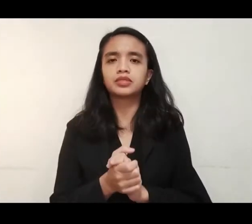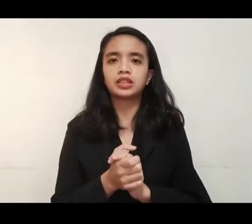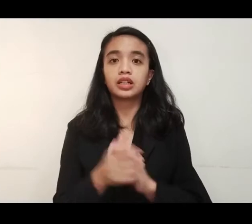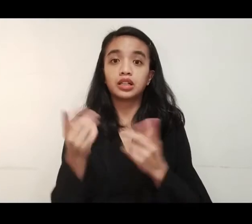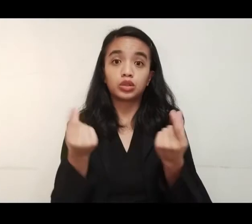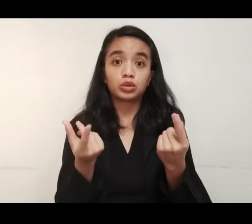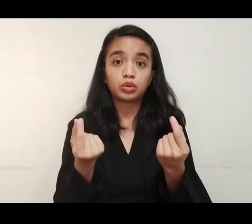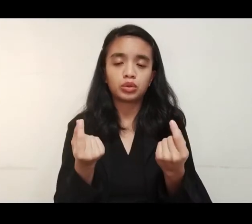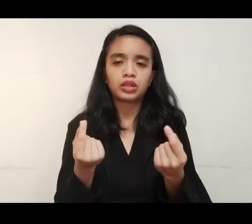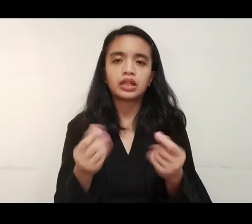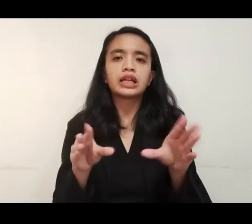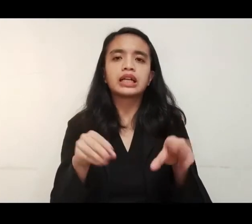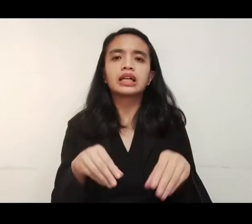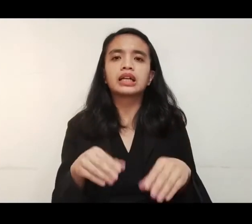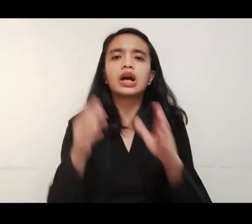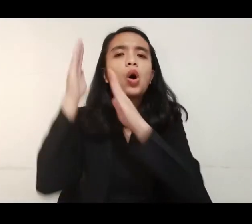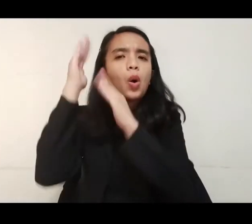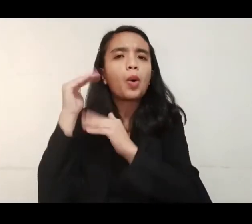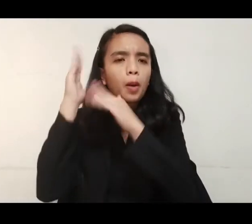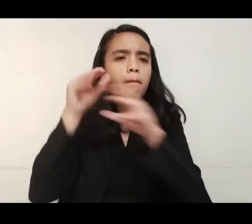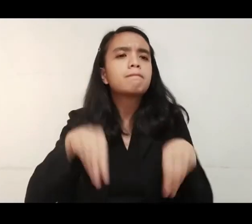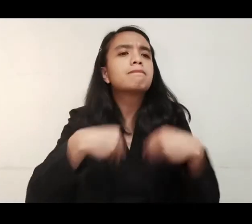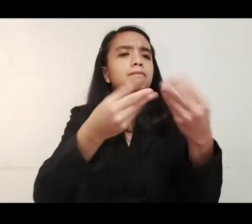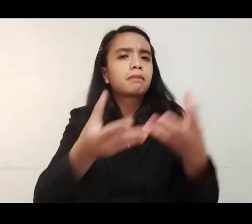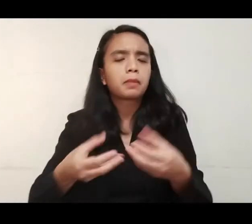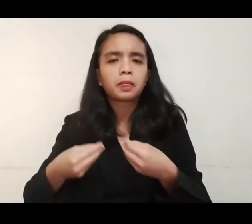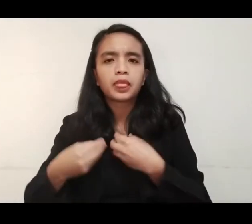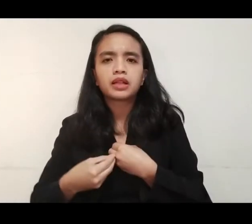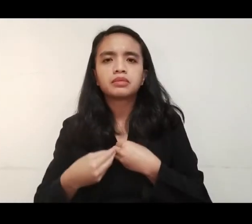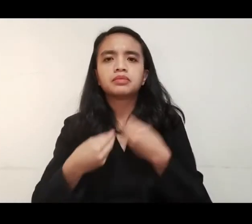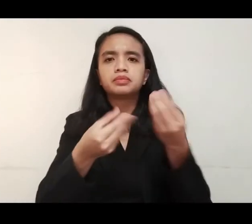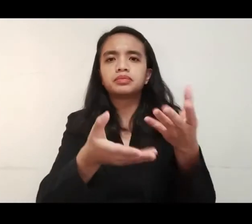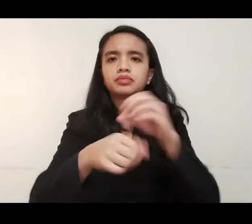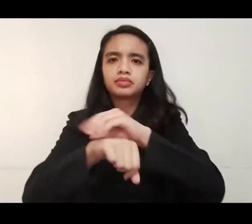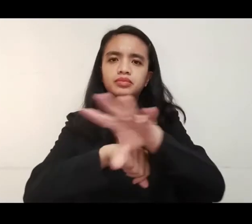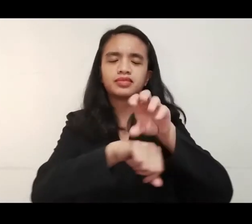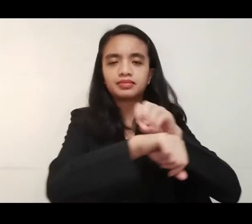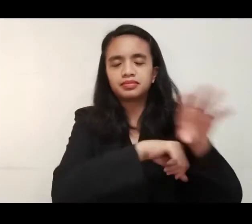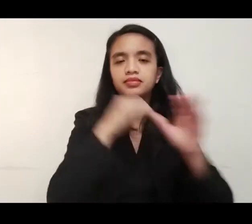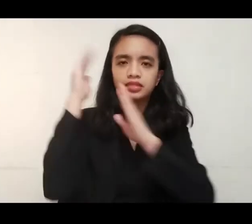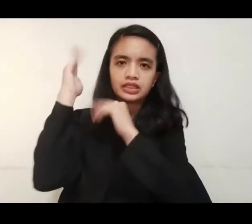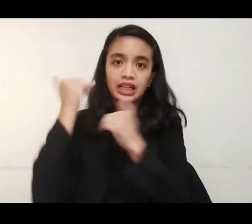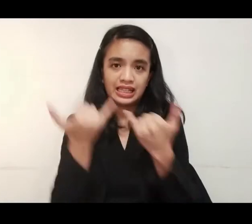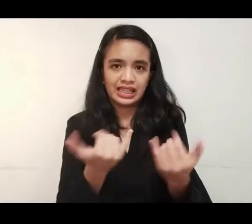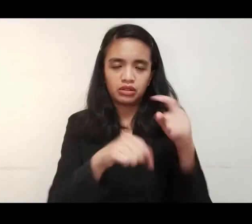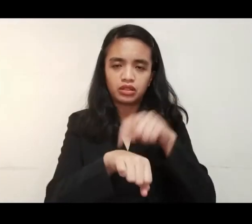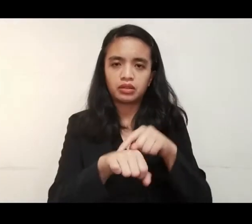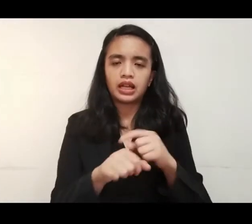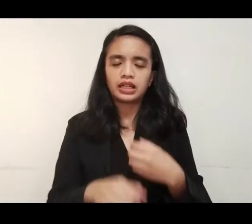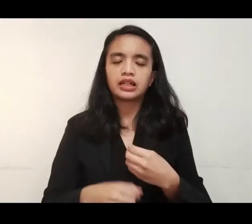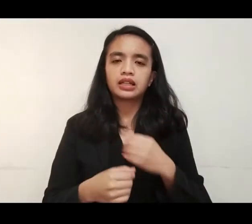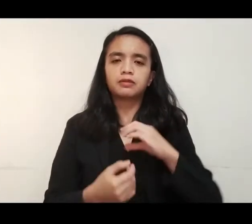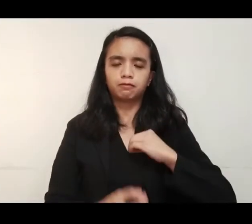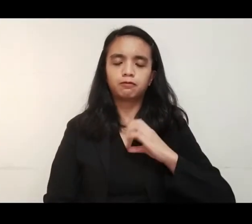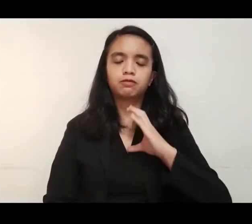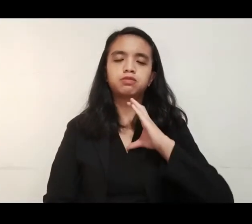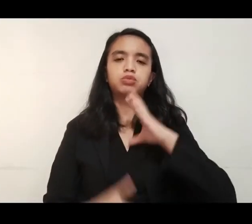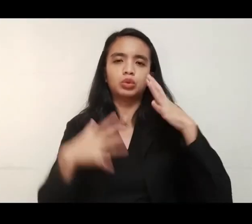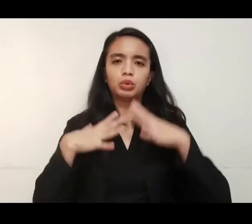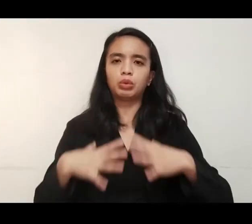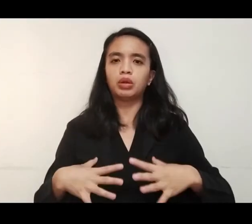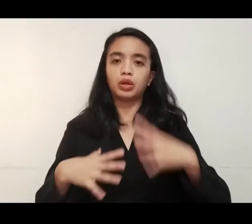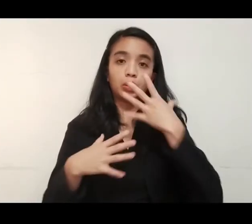gumawa ng kanta ang pamilya. Para makapagbigay ng pag-asa lalong-lalong na sa panahong ito at